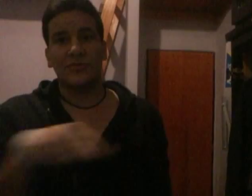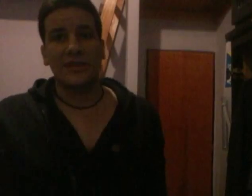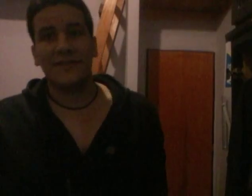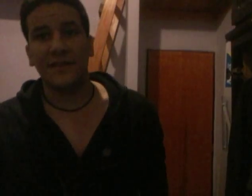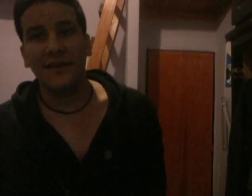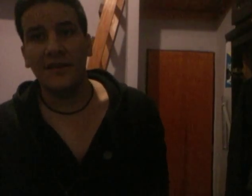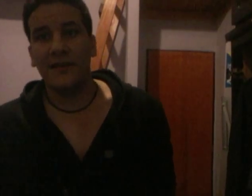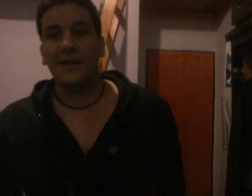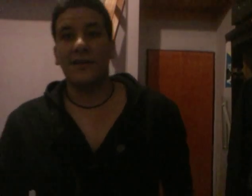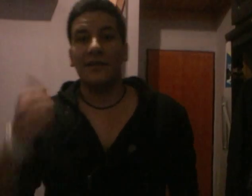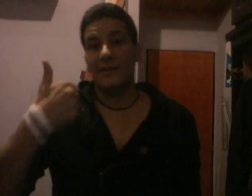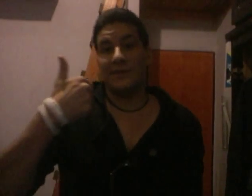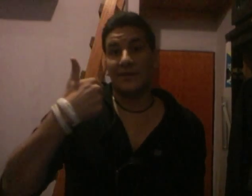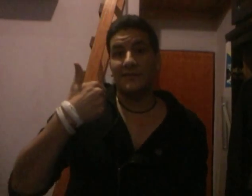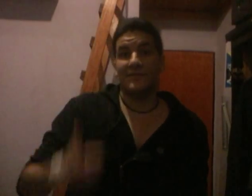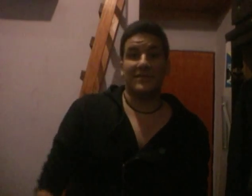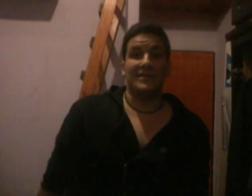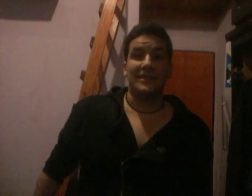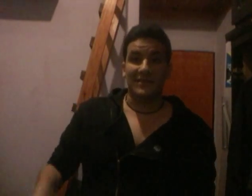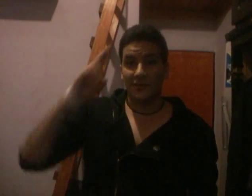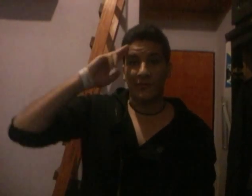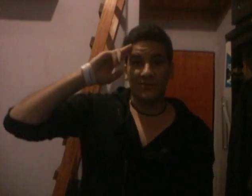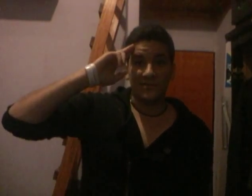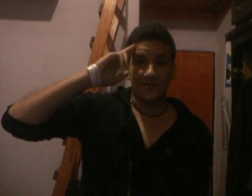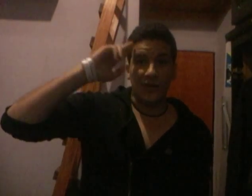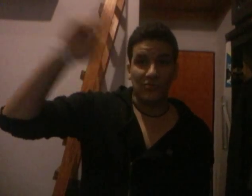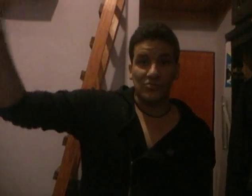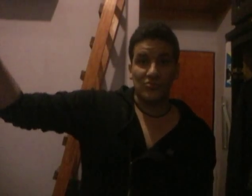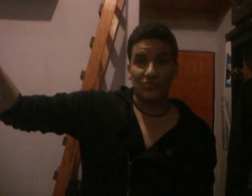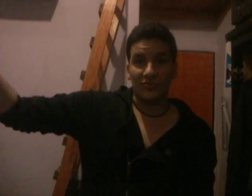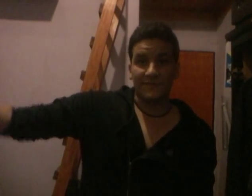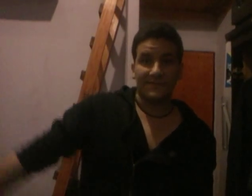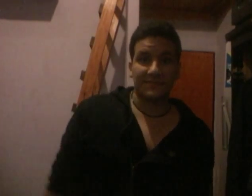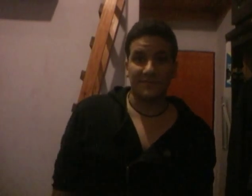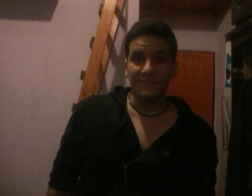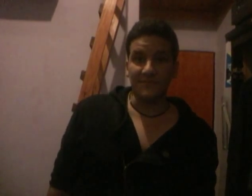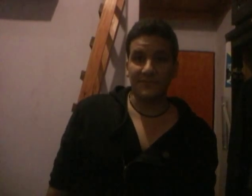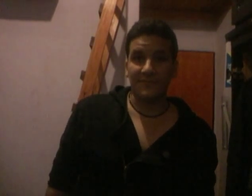suscríbanse, denle manito arriba, y nada, nos vemos, chau. ¡Gracias! ¡Gracias! ¡Gracias! ¡Gracias! ¡Gracias!